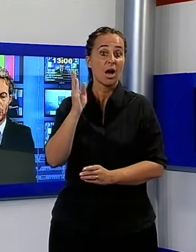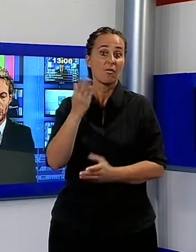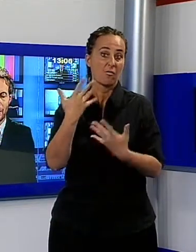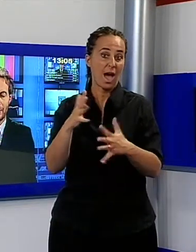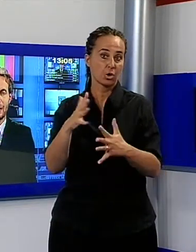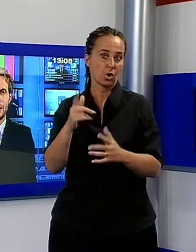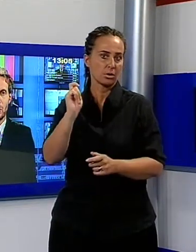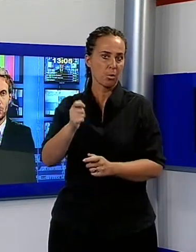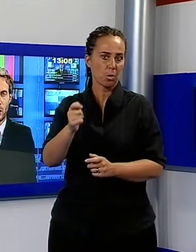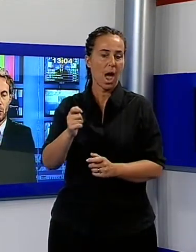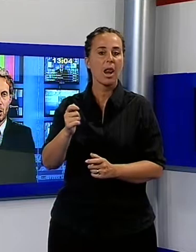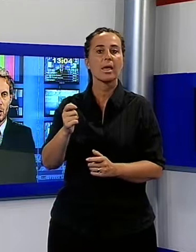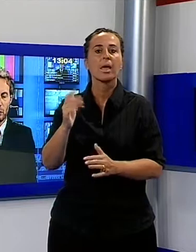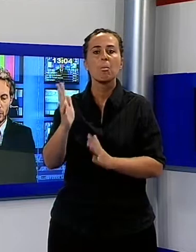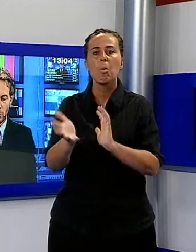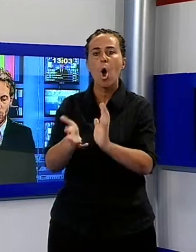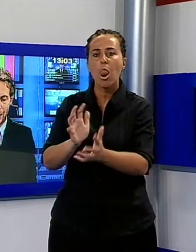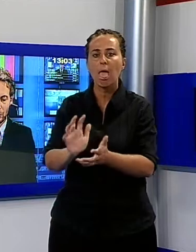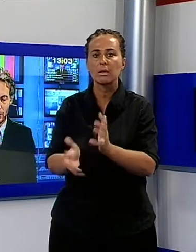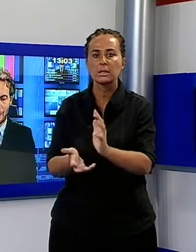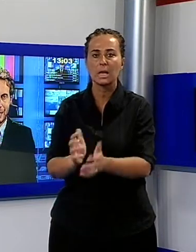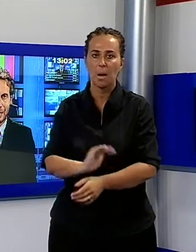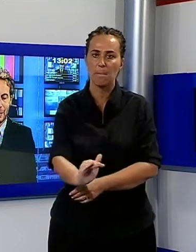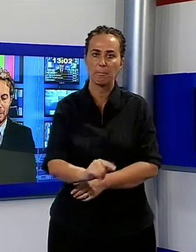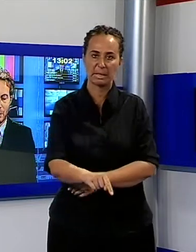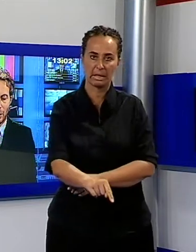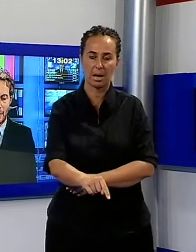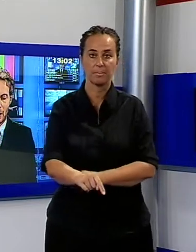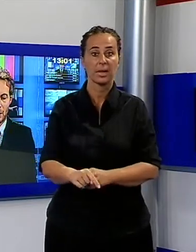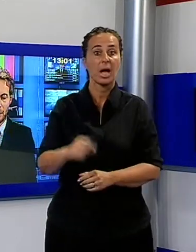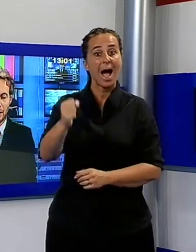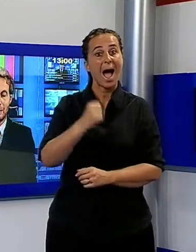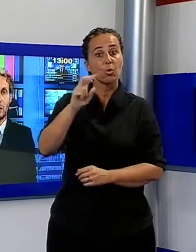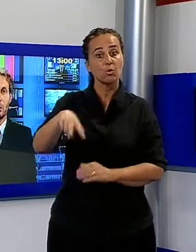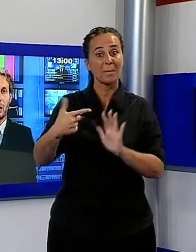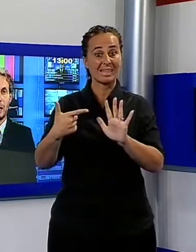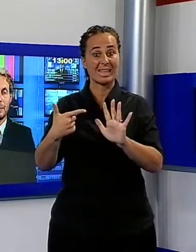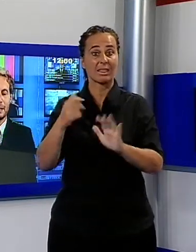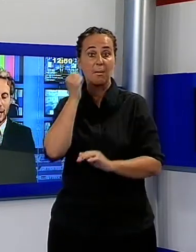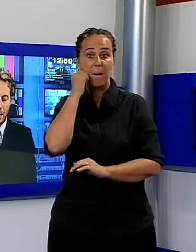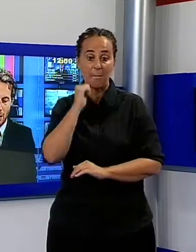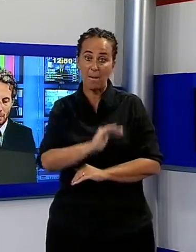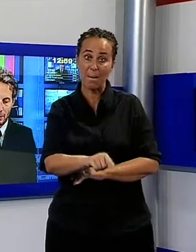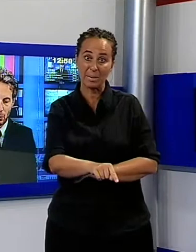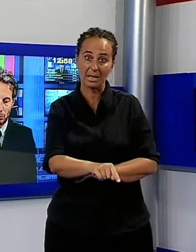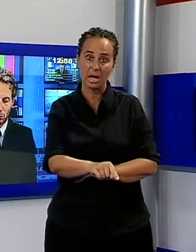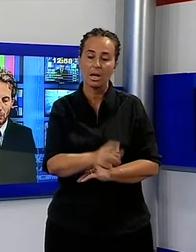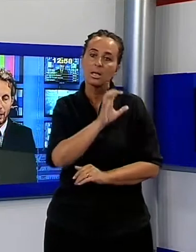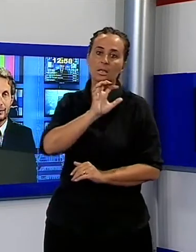2007, quando l'uomo fu denunciato dalla madre della piccola che frequentava la scuola elementare per aver compiuto le molestie